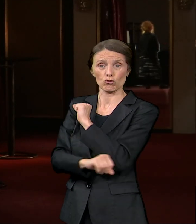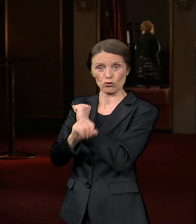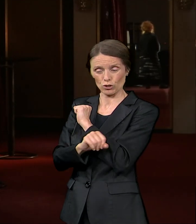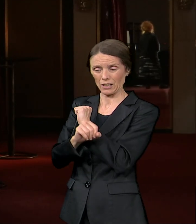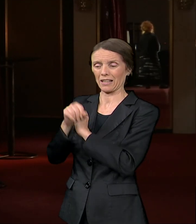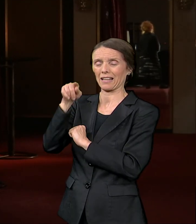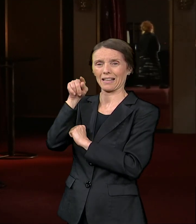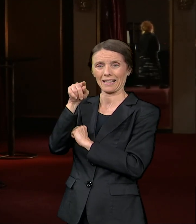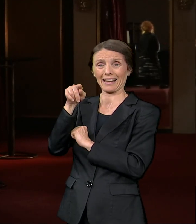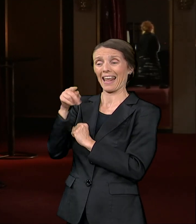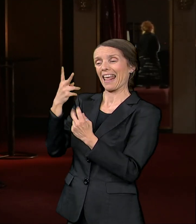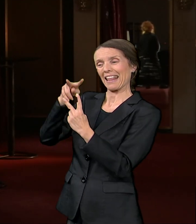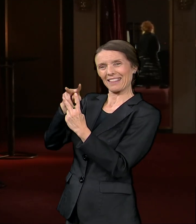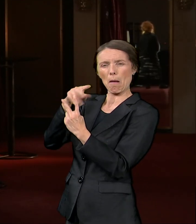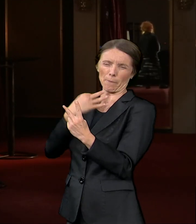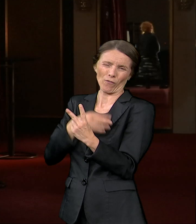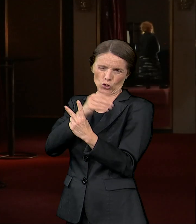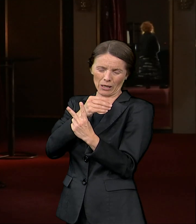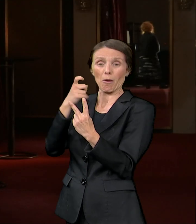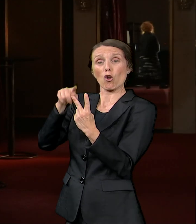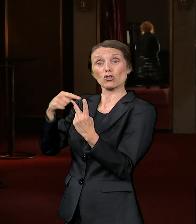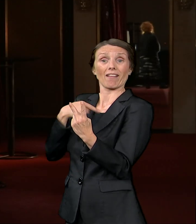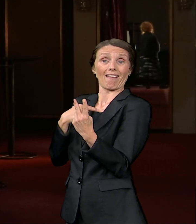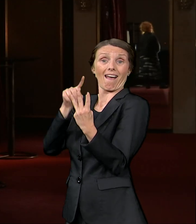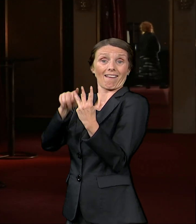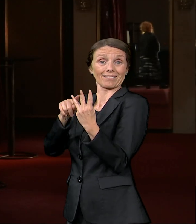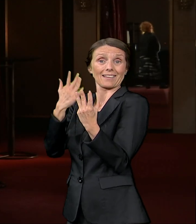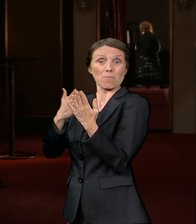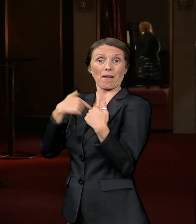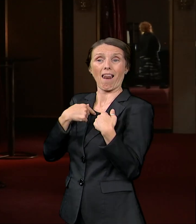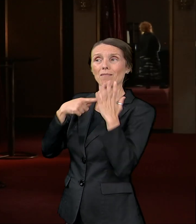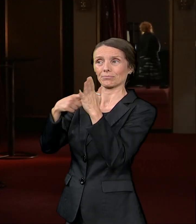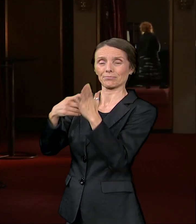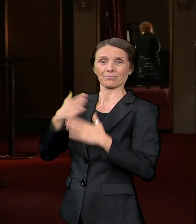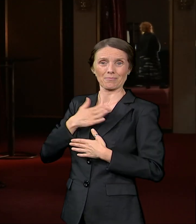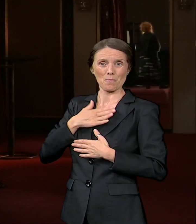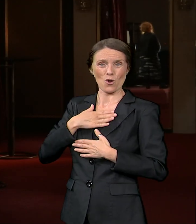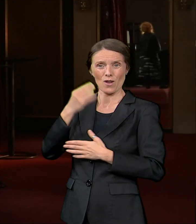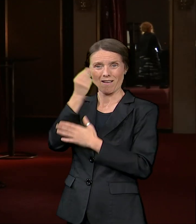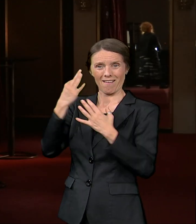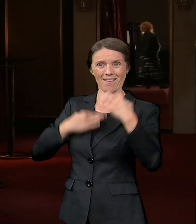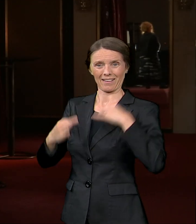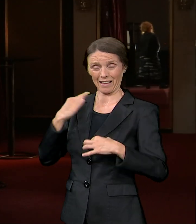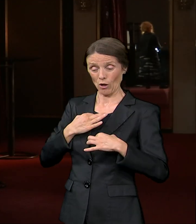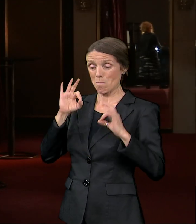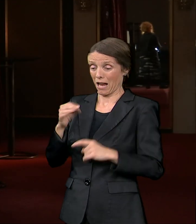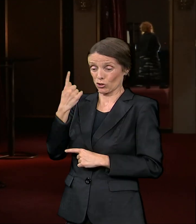Beberović izlagala sam i ja svoje radove i jedan od mojih radova je recimo i ostavljen za muzej